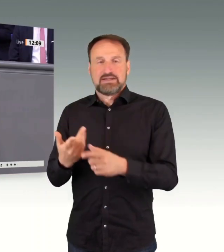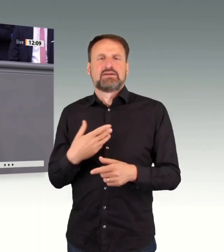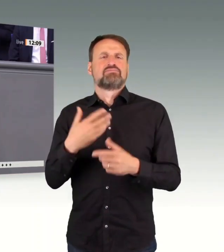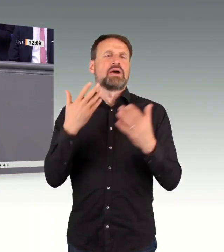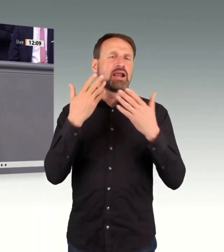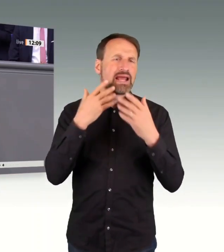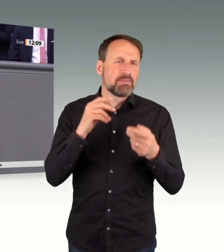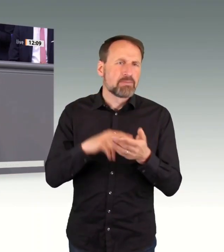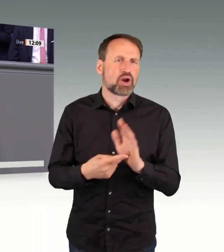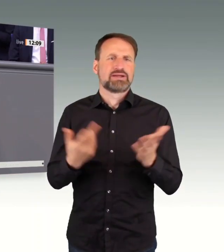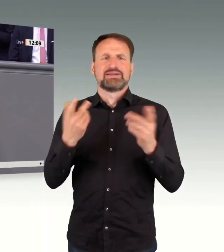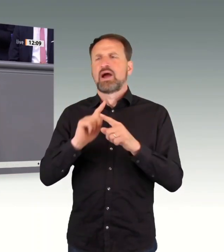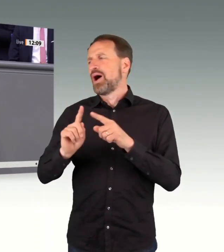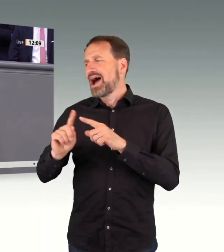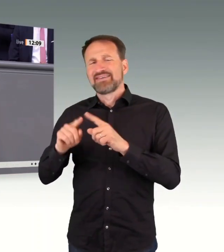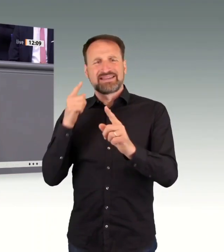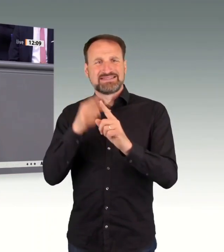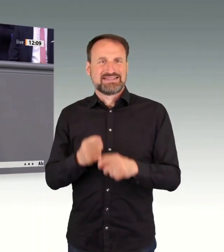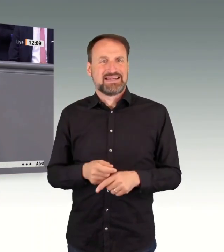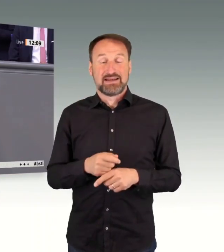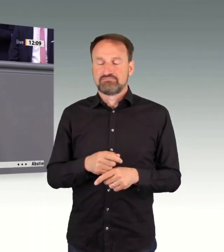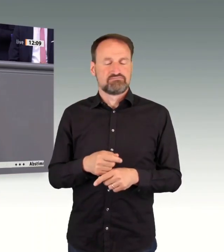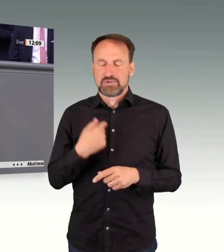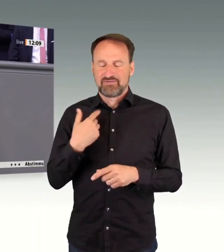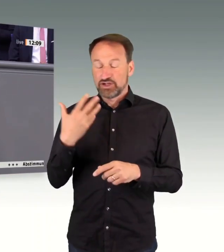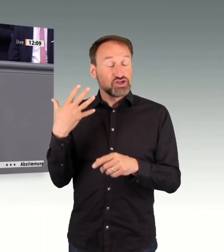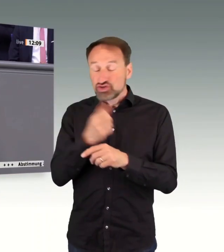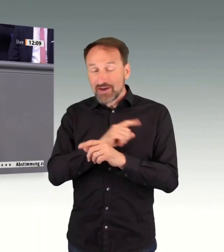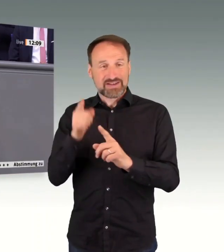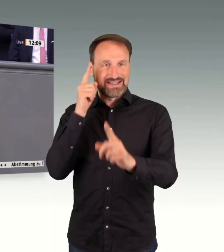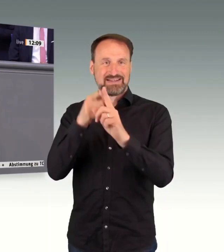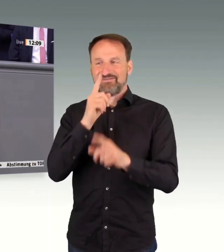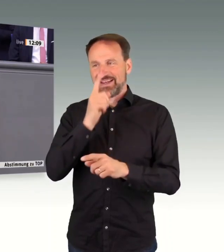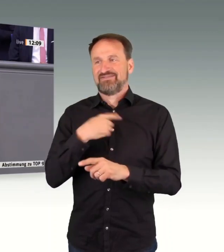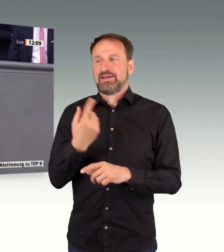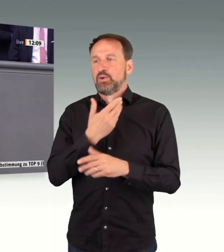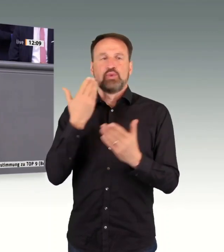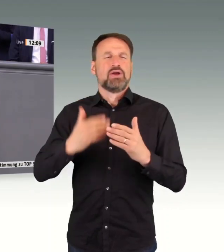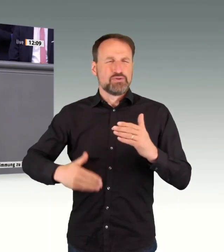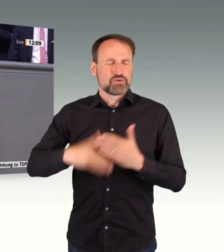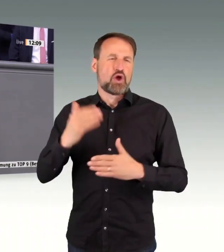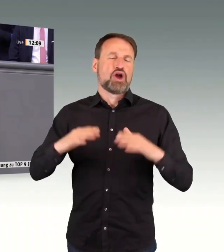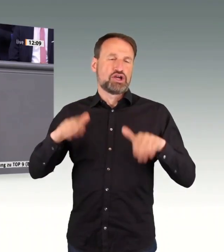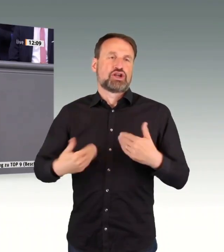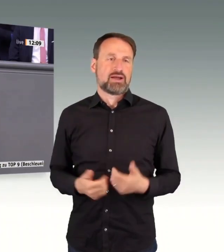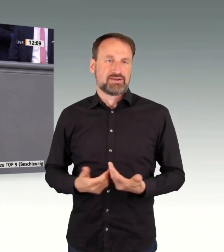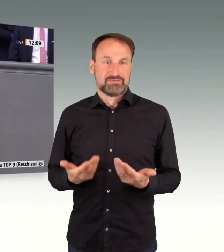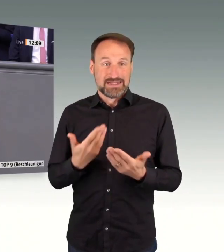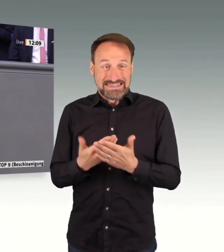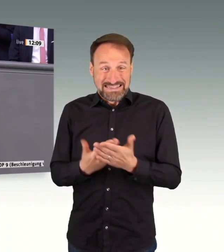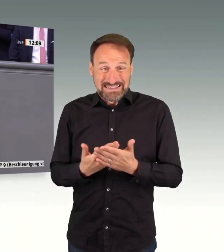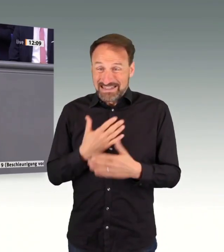dann werden wir den Wildwuchs an digitalen Verfahren in Kommunen und Ländern, die gar nicht wissen, was sie beschaffen sollen,